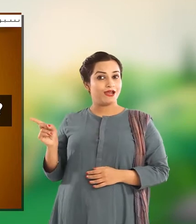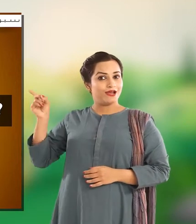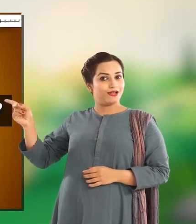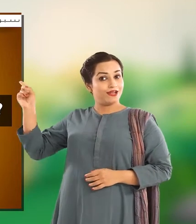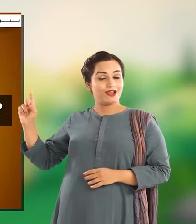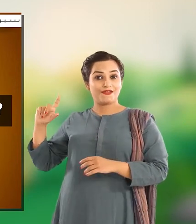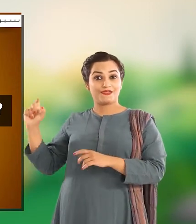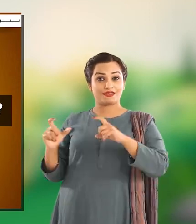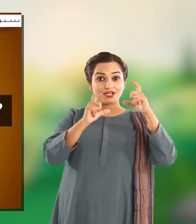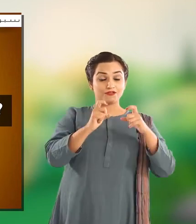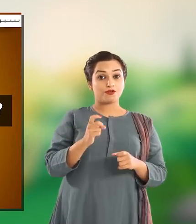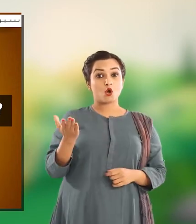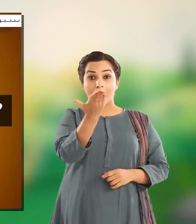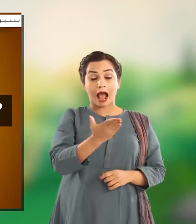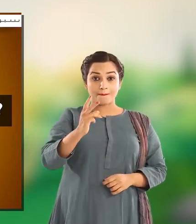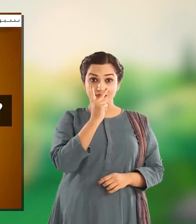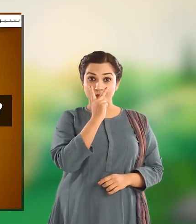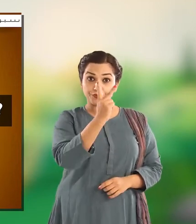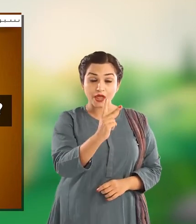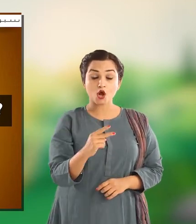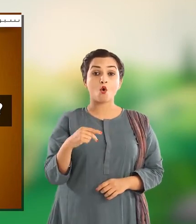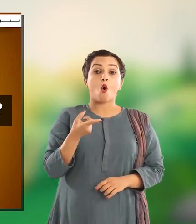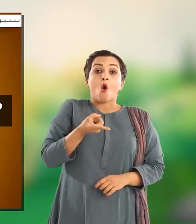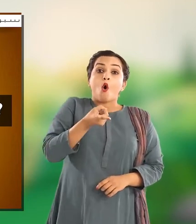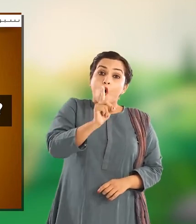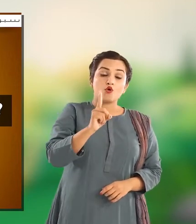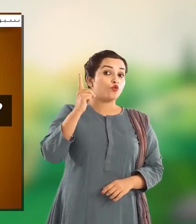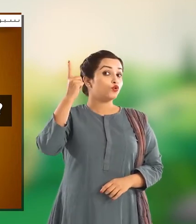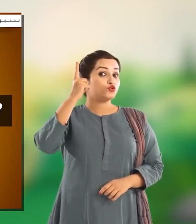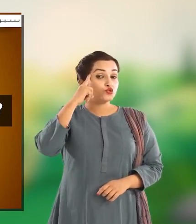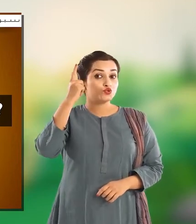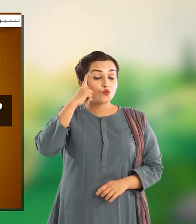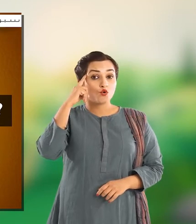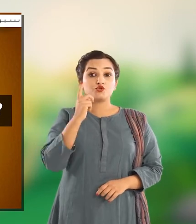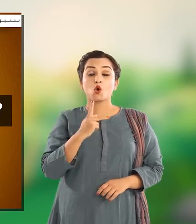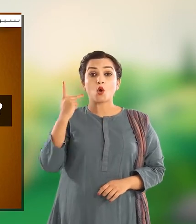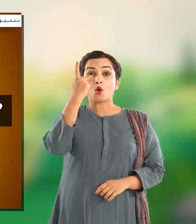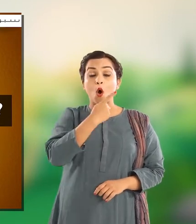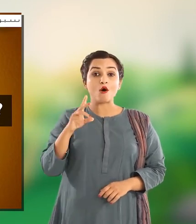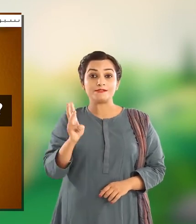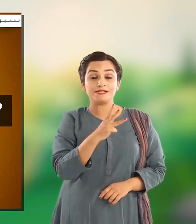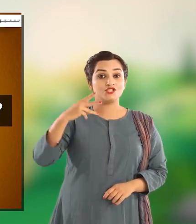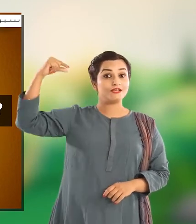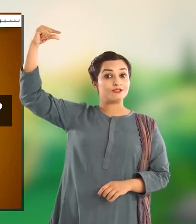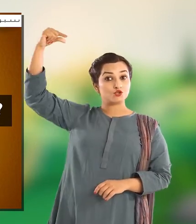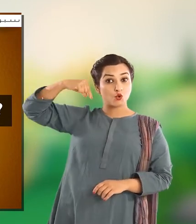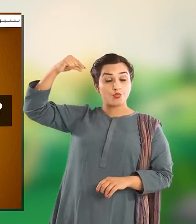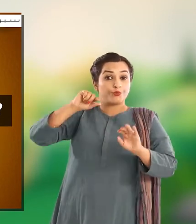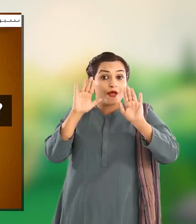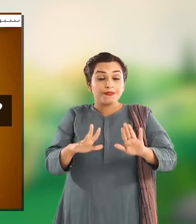تصویروں کو غور سے دیکھیں اور پہچانیں کہ ان میں سے کون سے sources natural ہیں اور کون سے